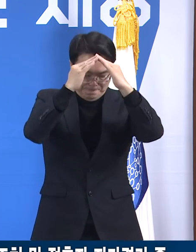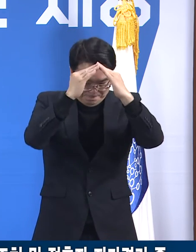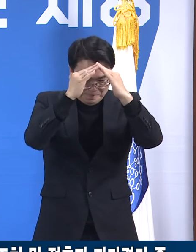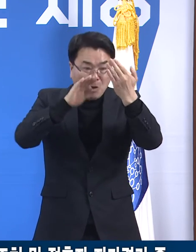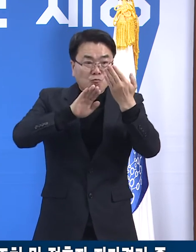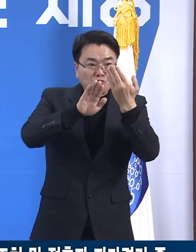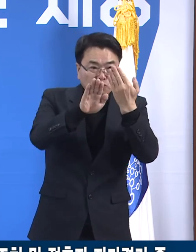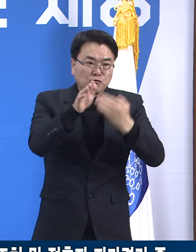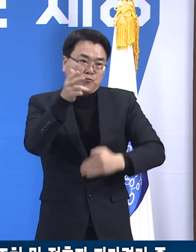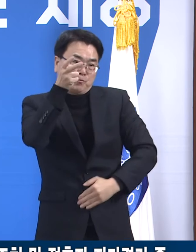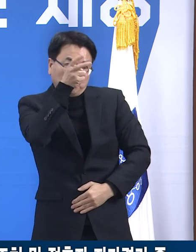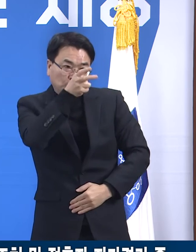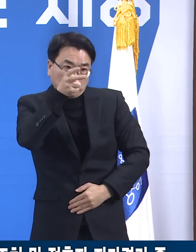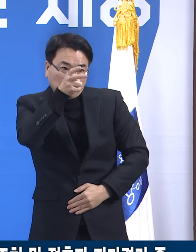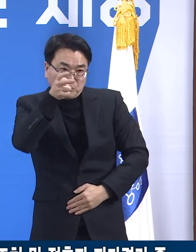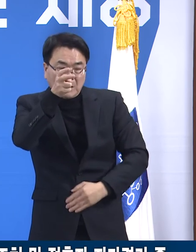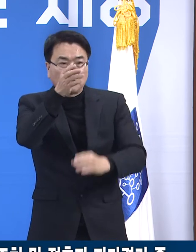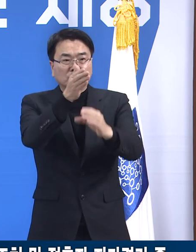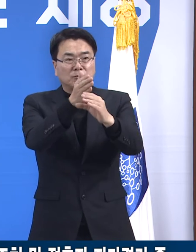모니터링 중입니다.